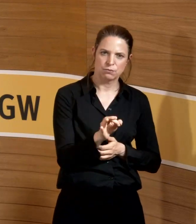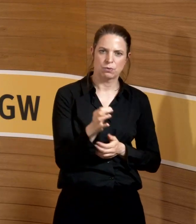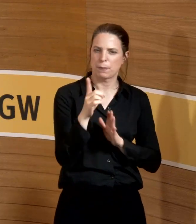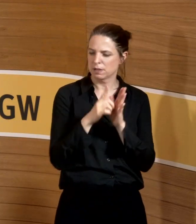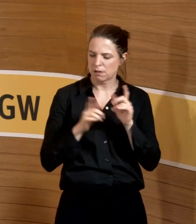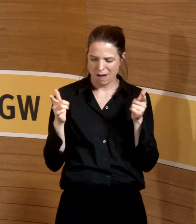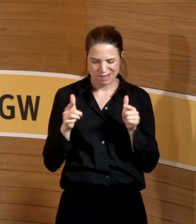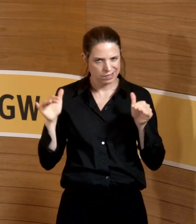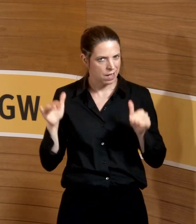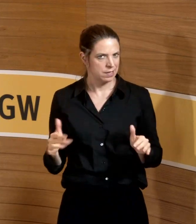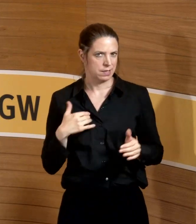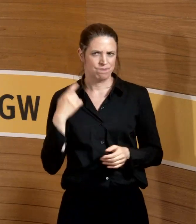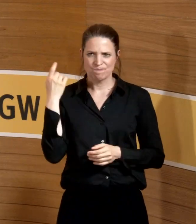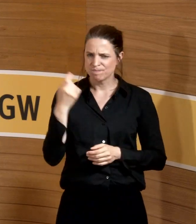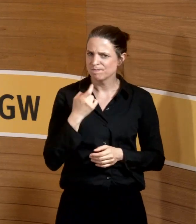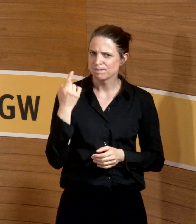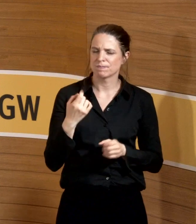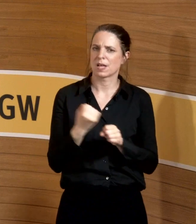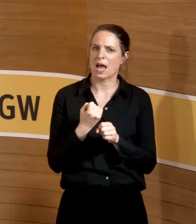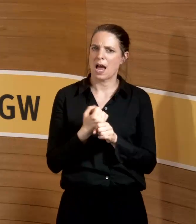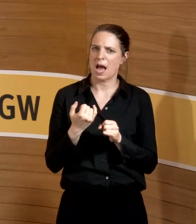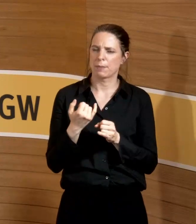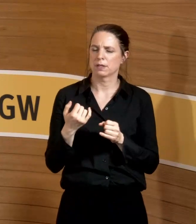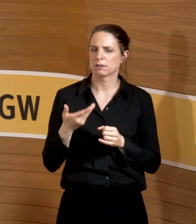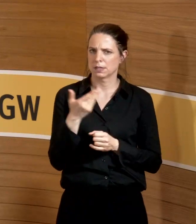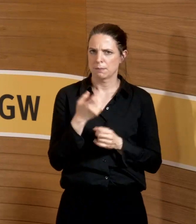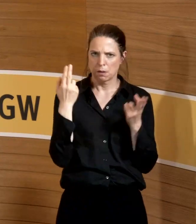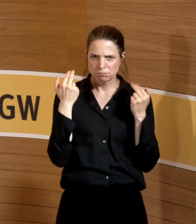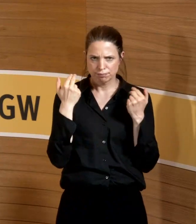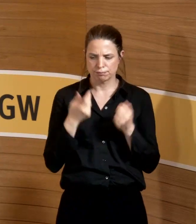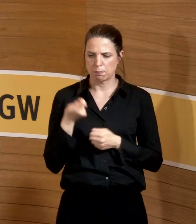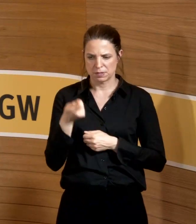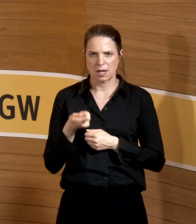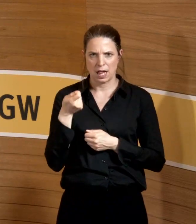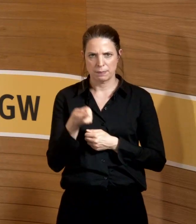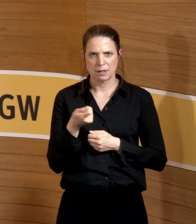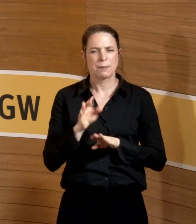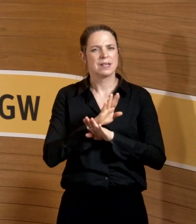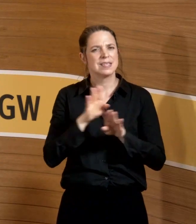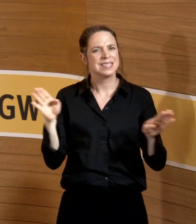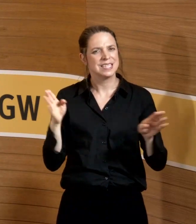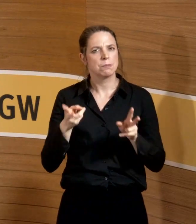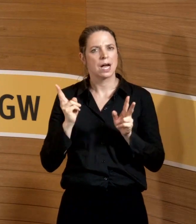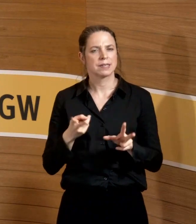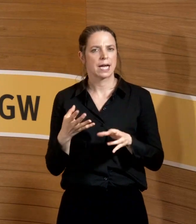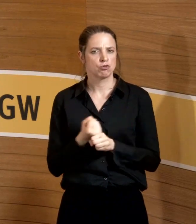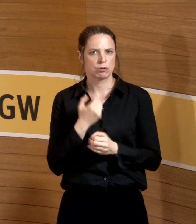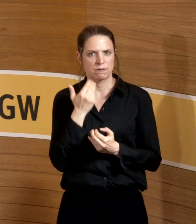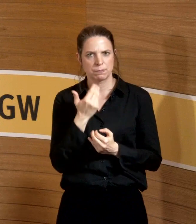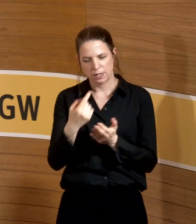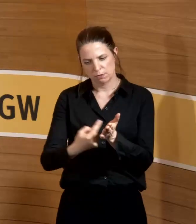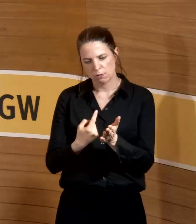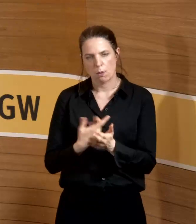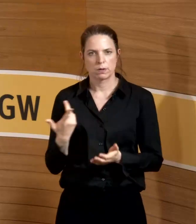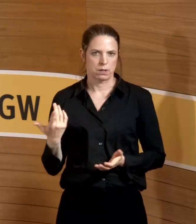Es wundert mich, dass ein Arbeitgeber, der brav in diesen Topf einzahlt, nie einen Rechenschaftsbericht über seine Gelder sehen möchte. Aber die